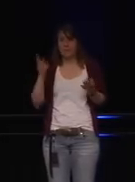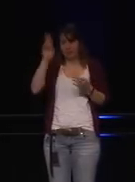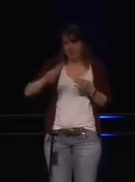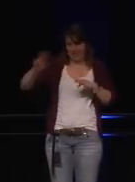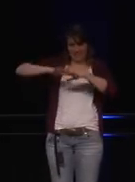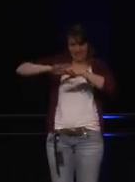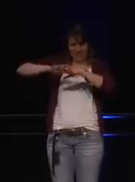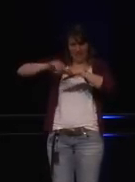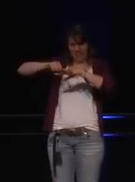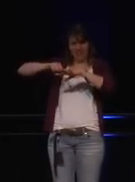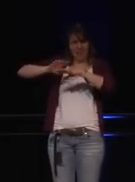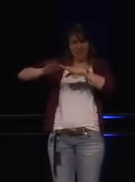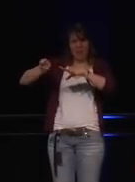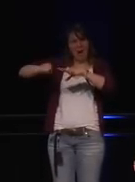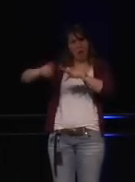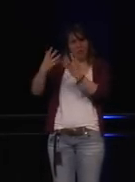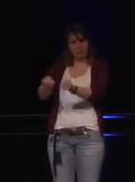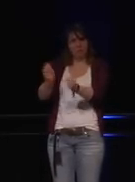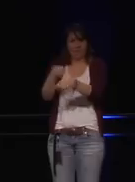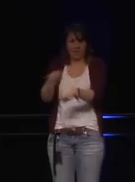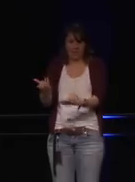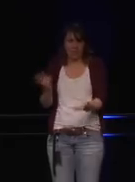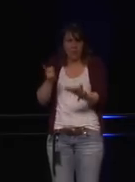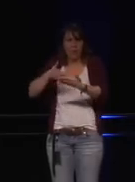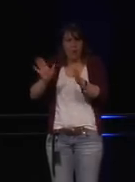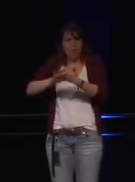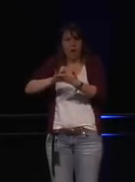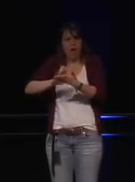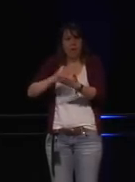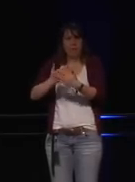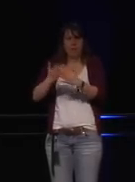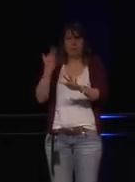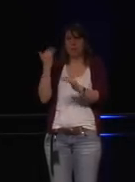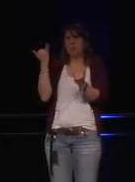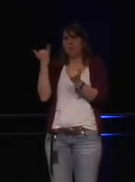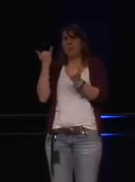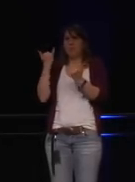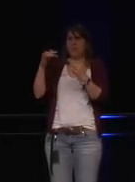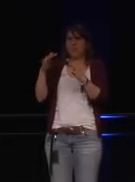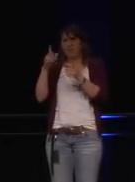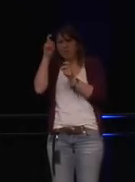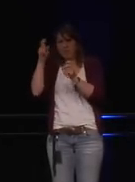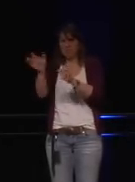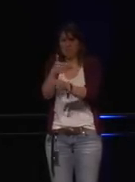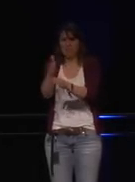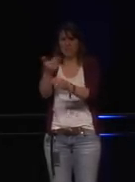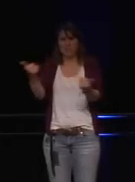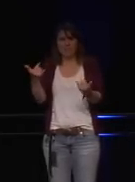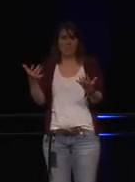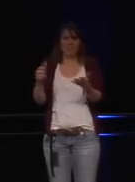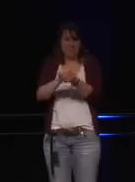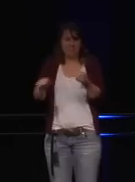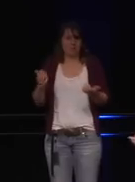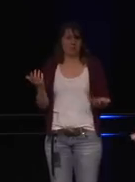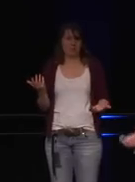Und die wussten nicht, was sie tun sollten, wie sie es fixen, wenn sie hätten können die ganze Universität abdrehen. Also sie mussten das